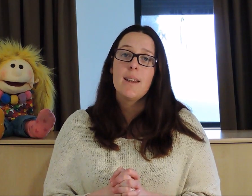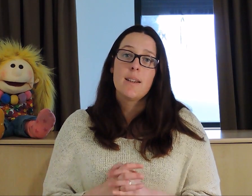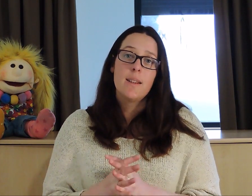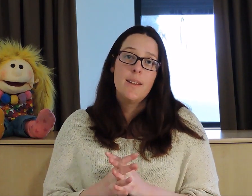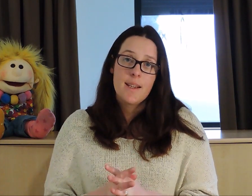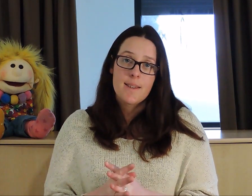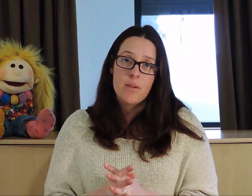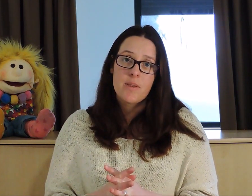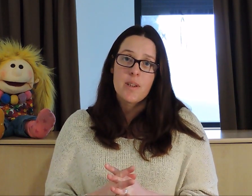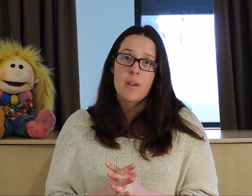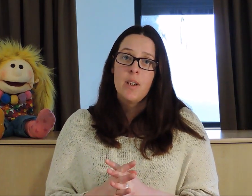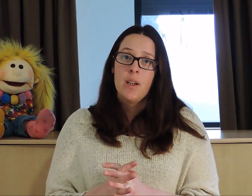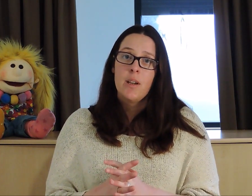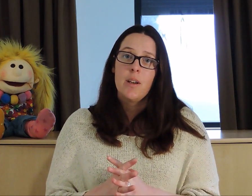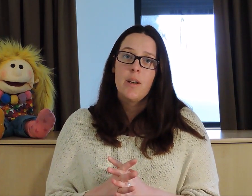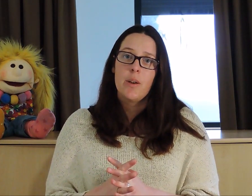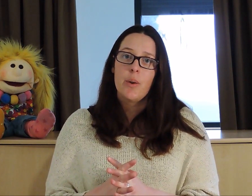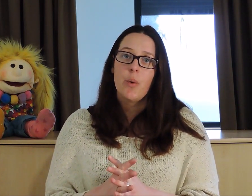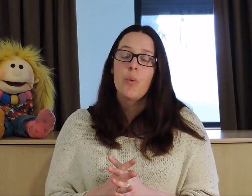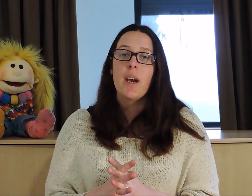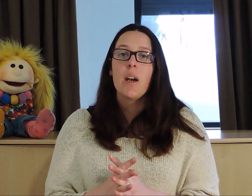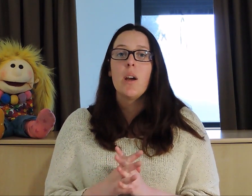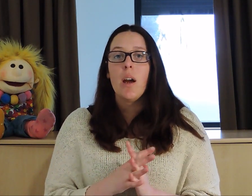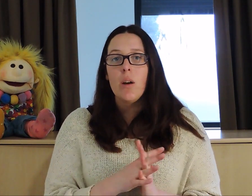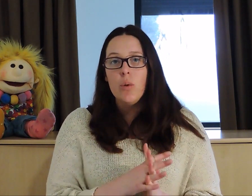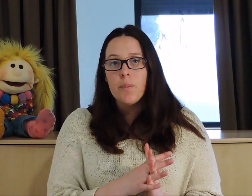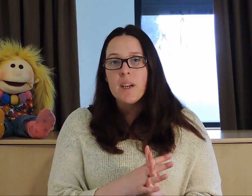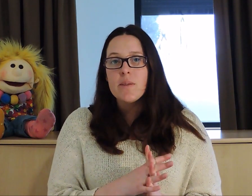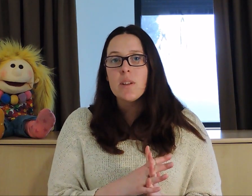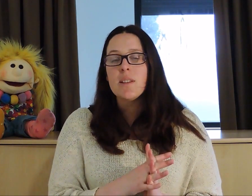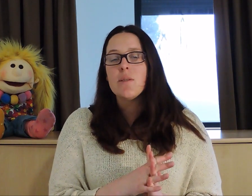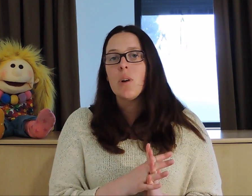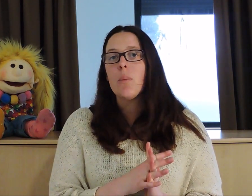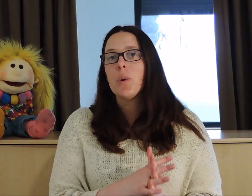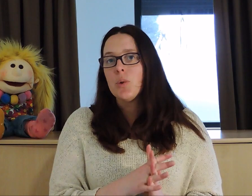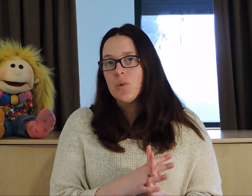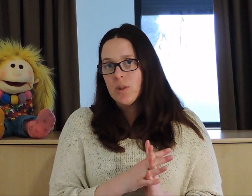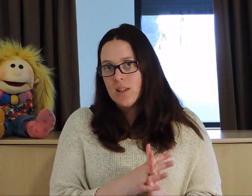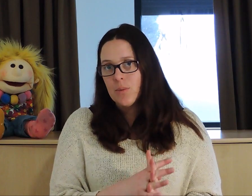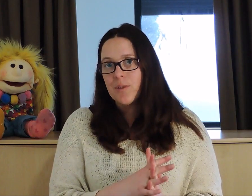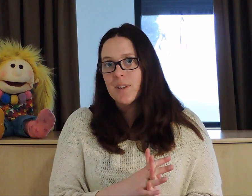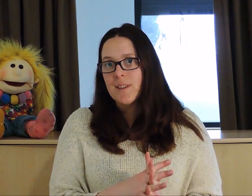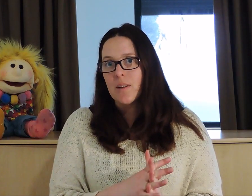000 naissances, on a une personne qui sera porteuse de trisomie 21.